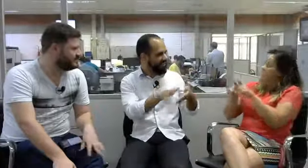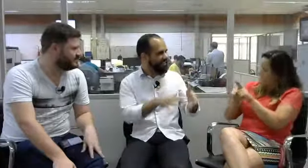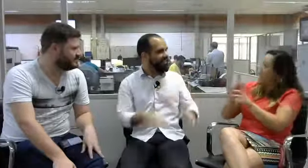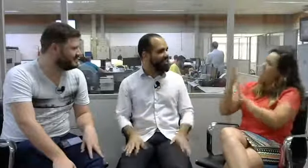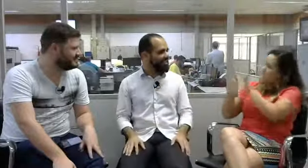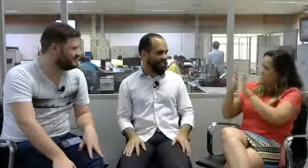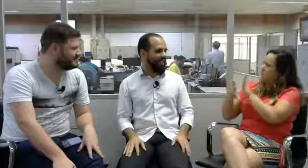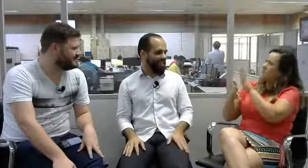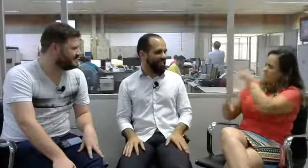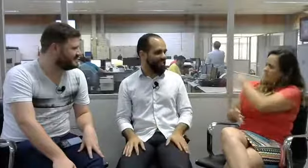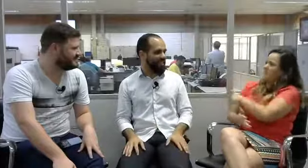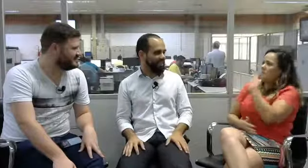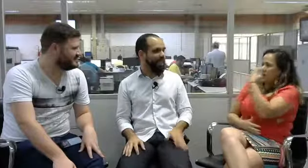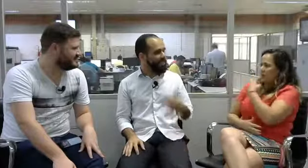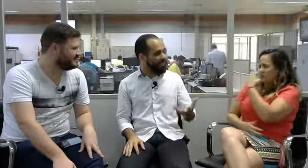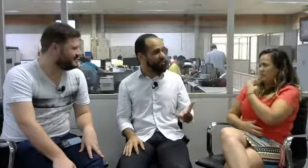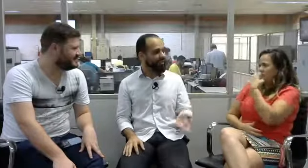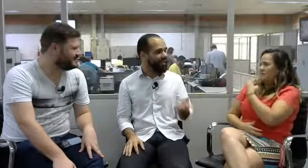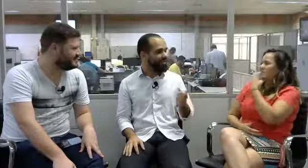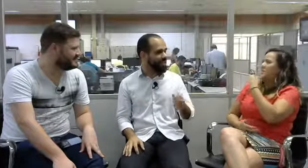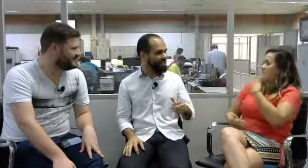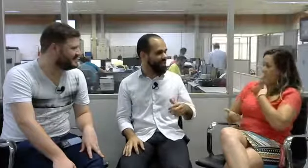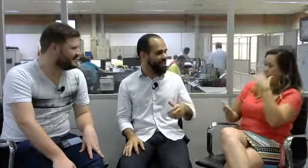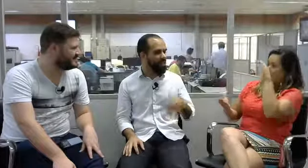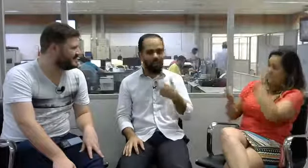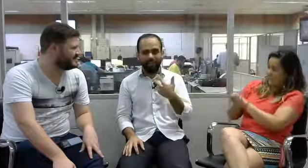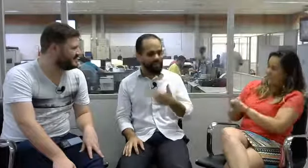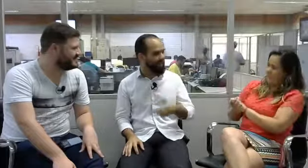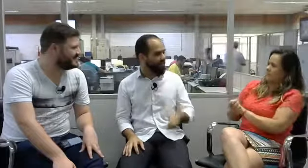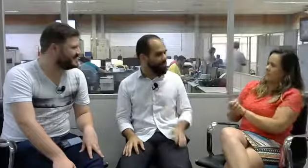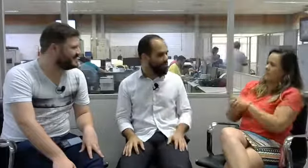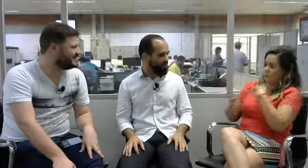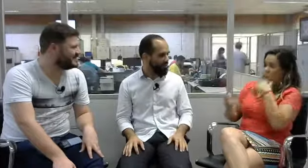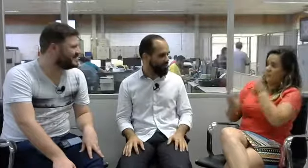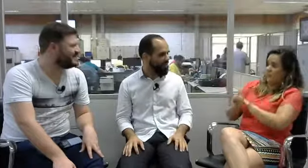Sim, ele sabe a língua de sinais e também oraliza com a boca, não é?